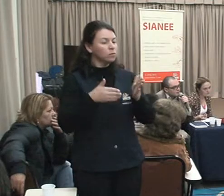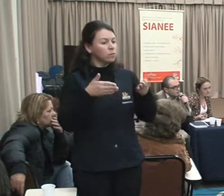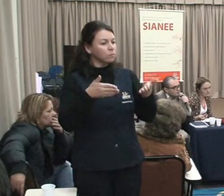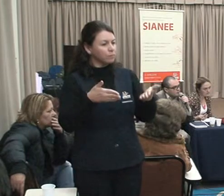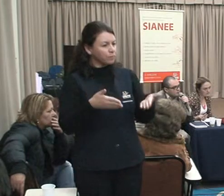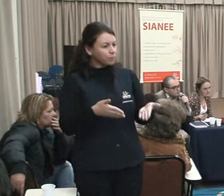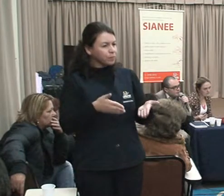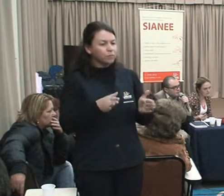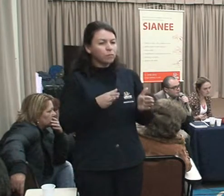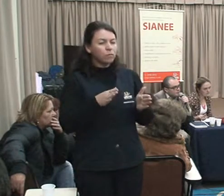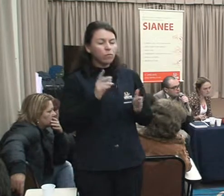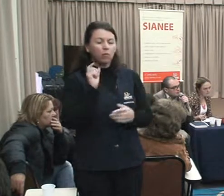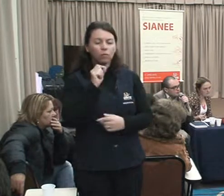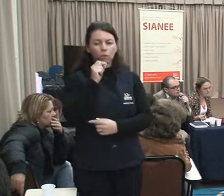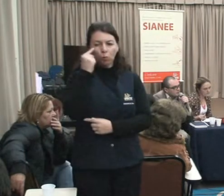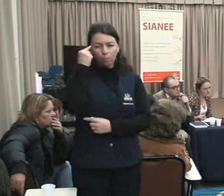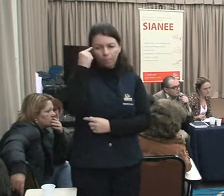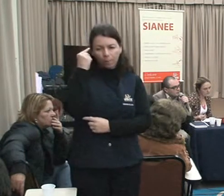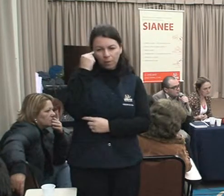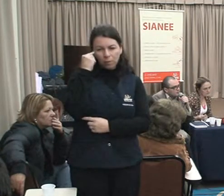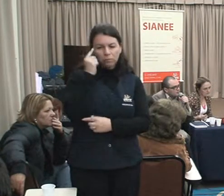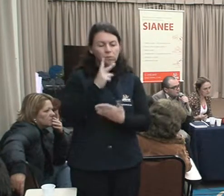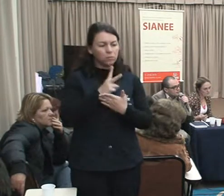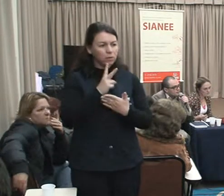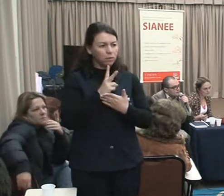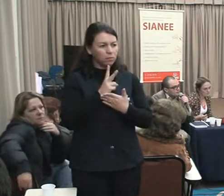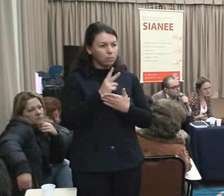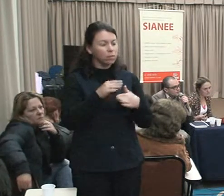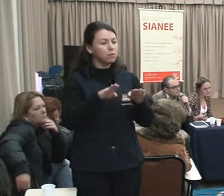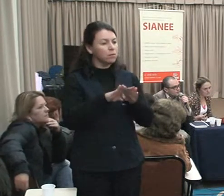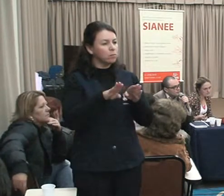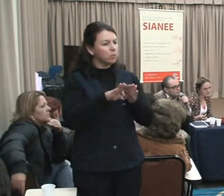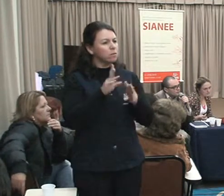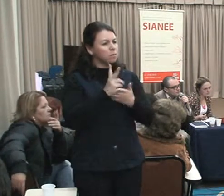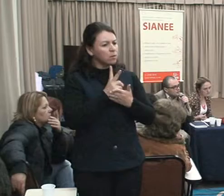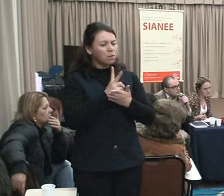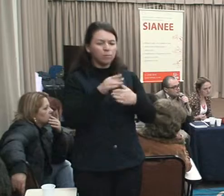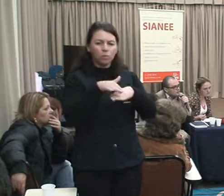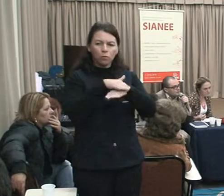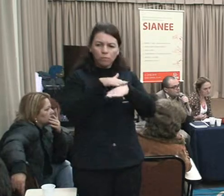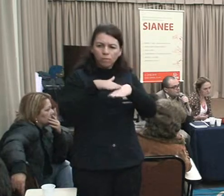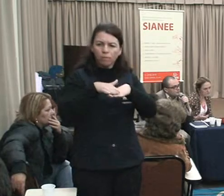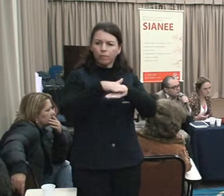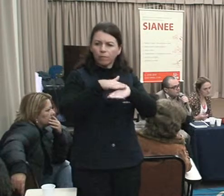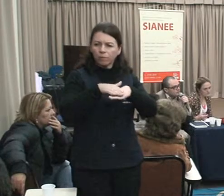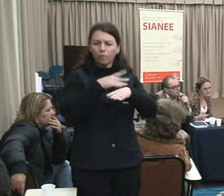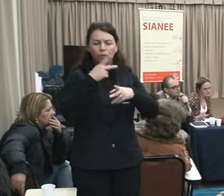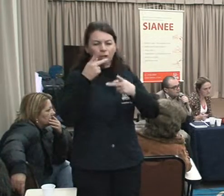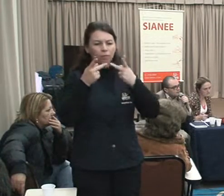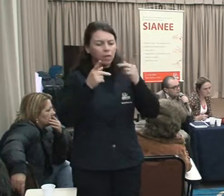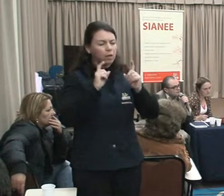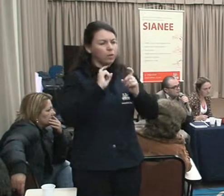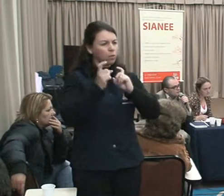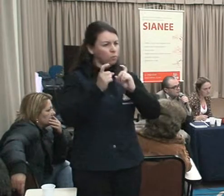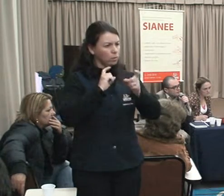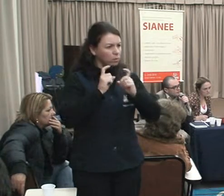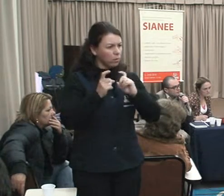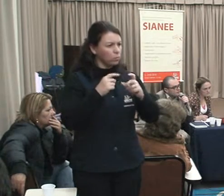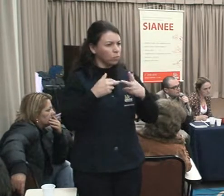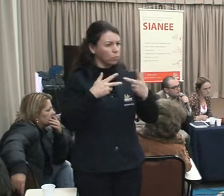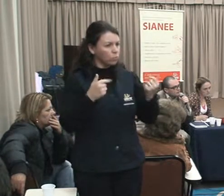muitos falam no IMP, no Ministério Público,